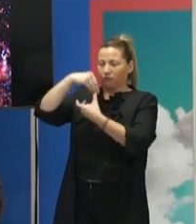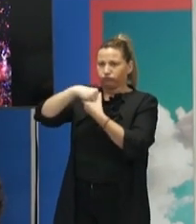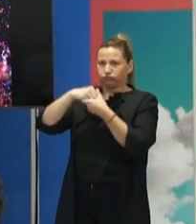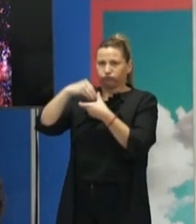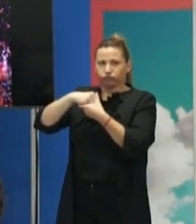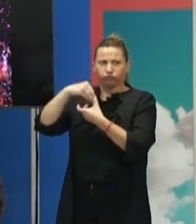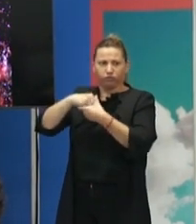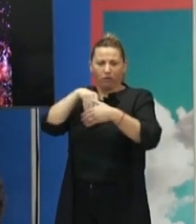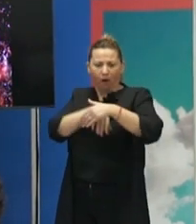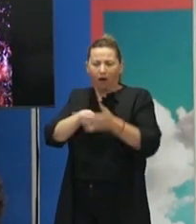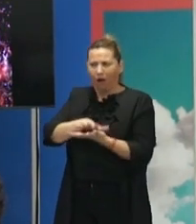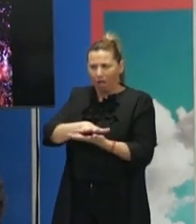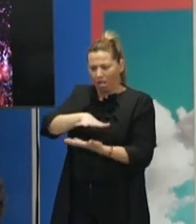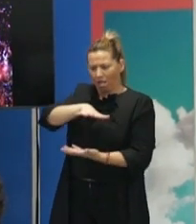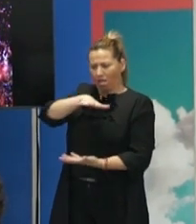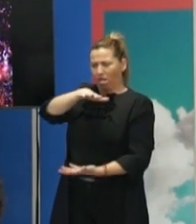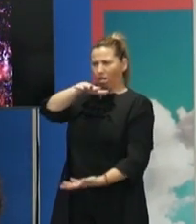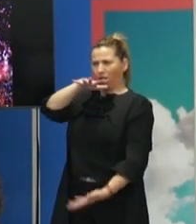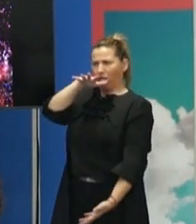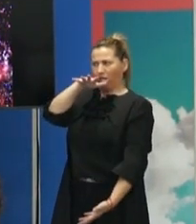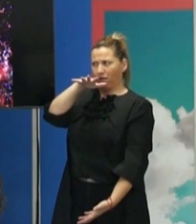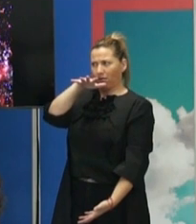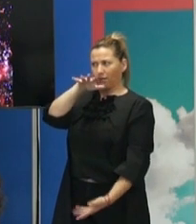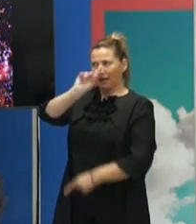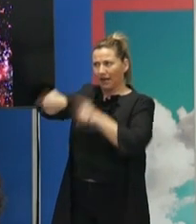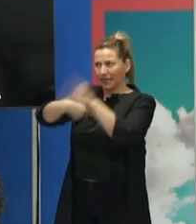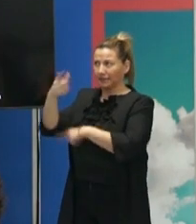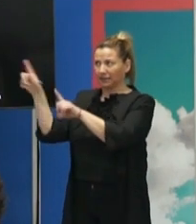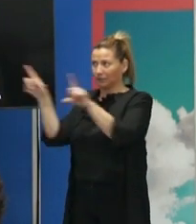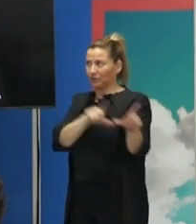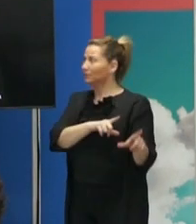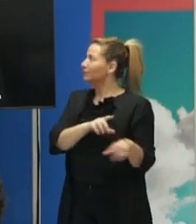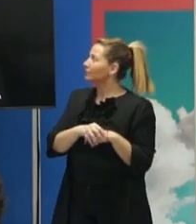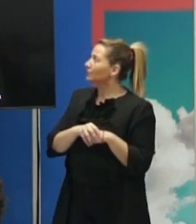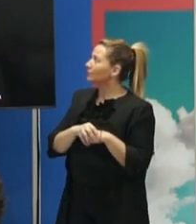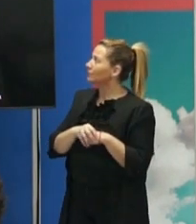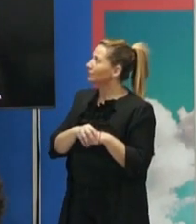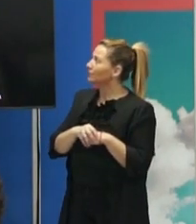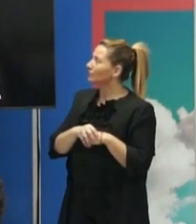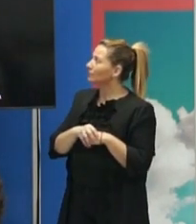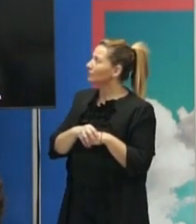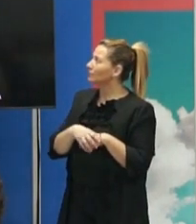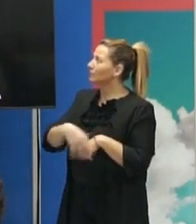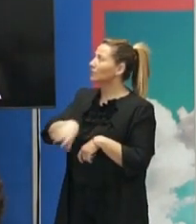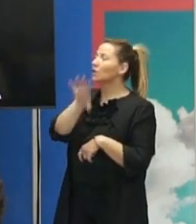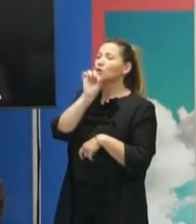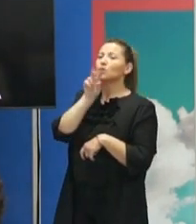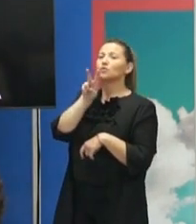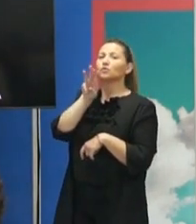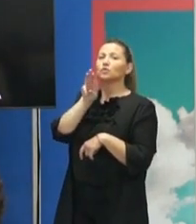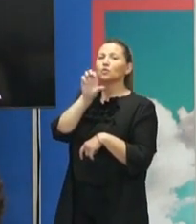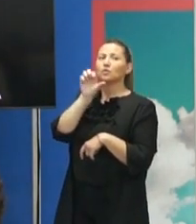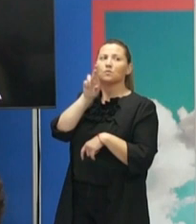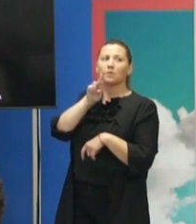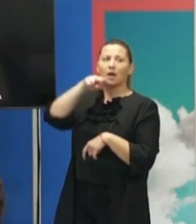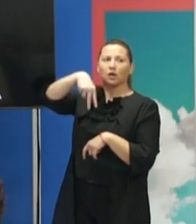produzcan estrellas de una manera muy masiva. De hecho, la siguiente diapositiva. Supernova 1987 a polvo de estrellas.